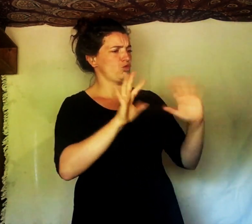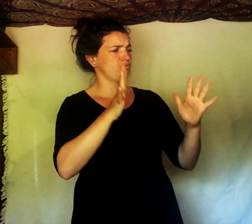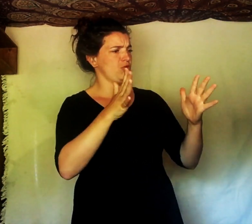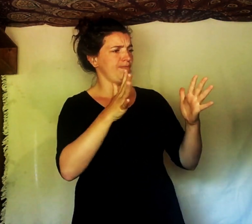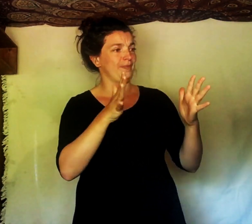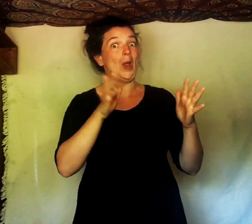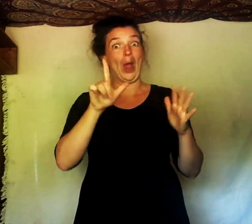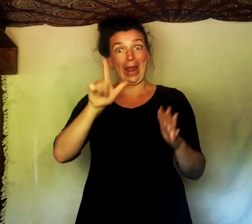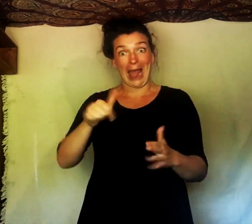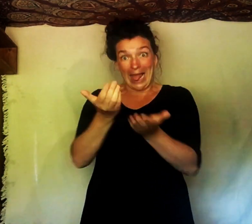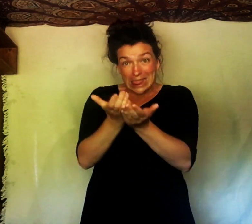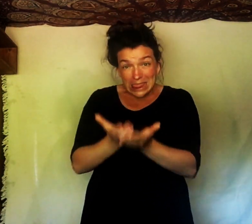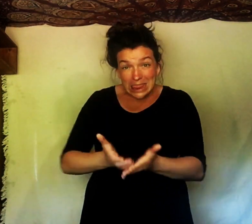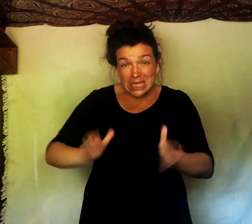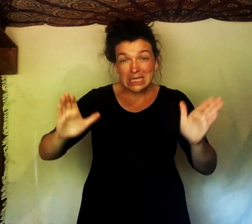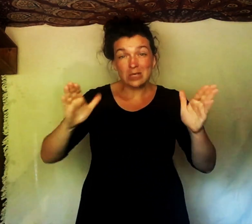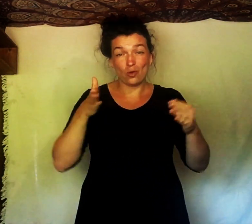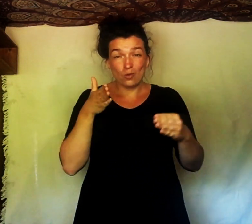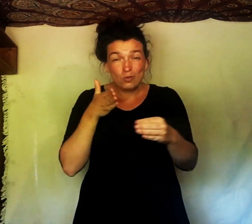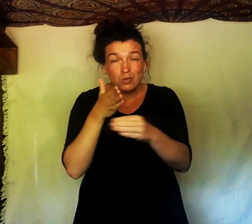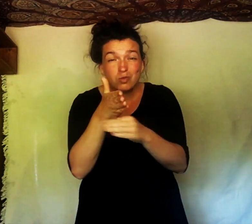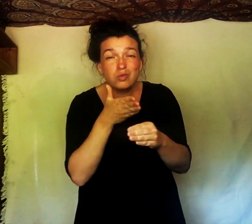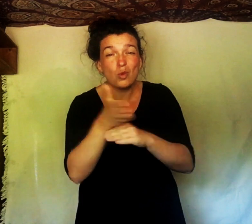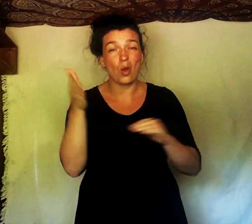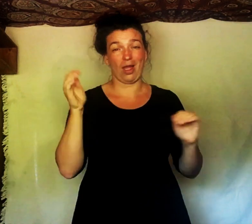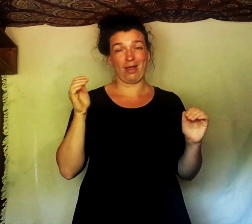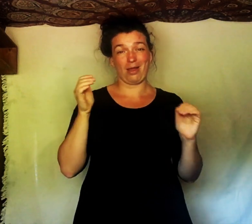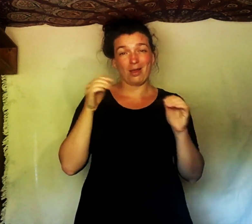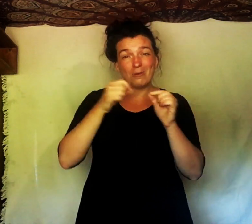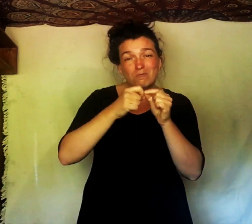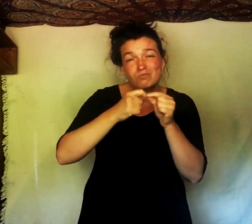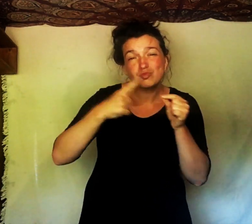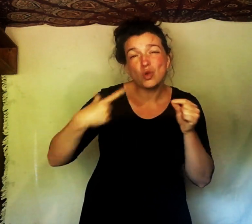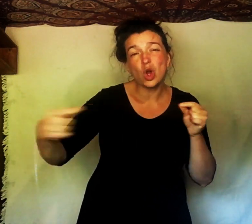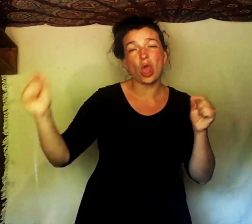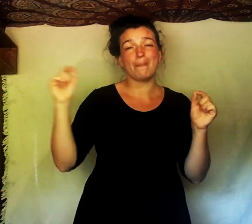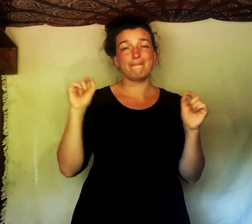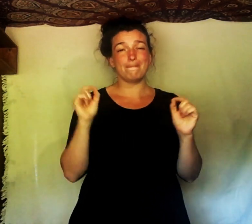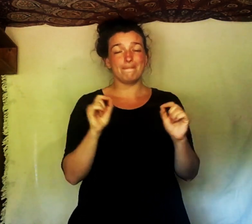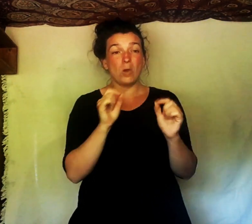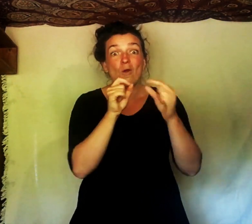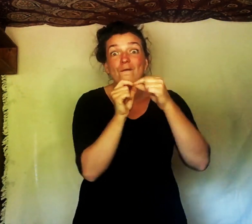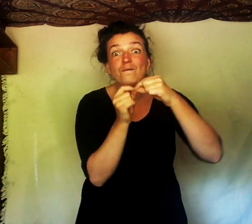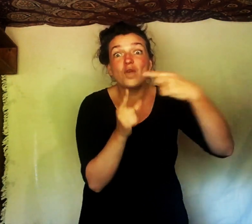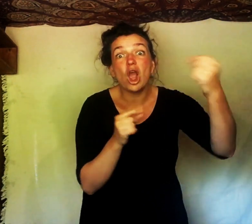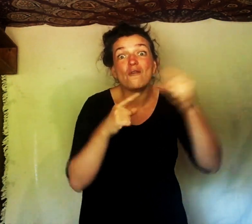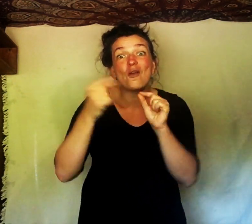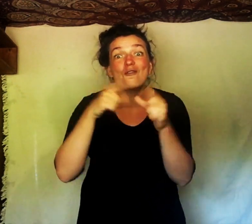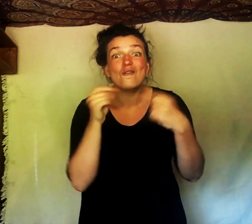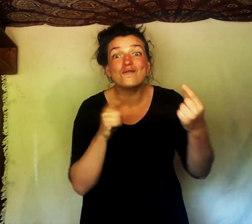Dans le trou, il y avait des brindilles et des feuilles et des plumes de chouettes.